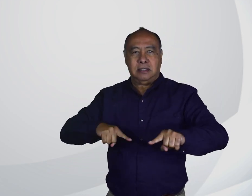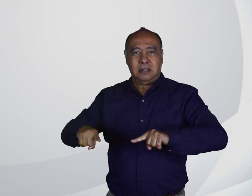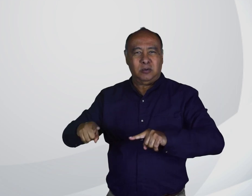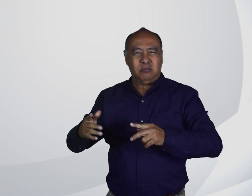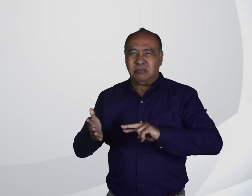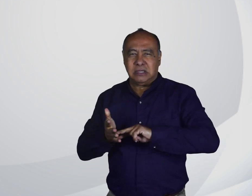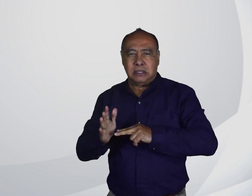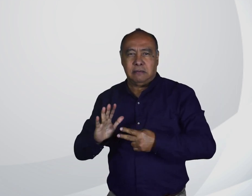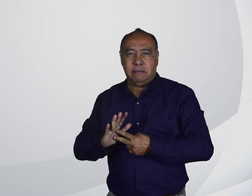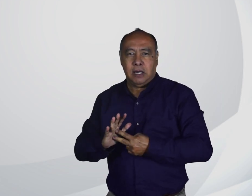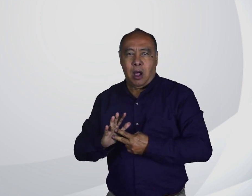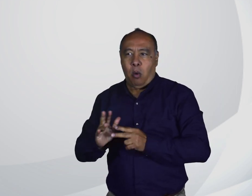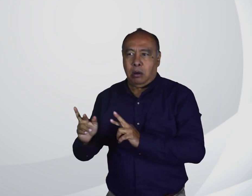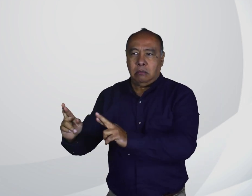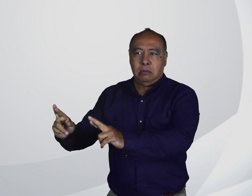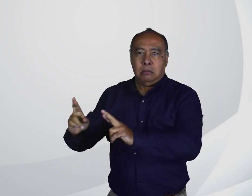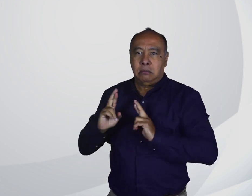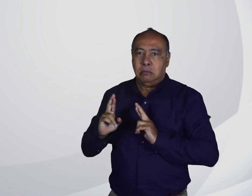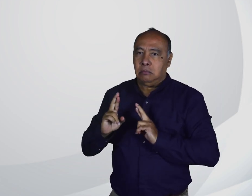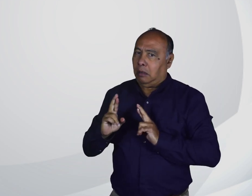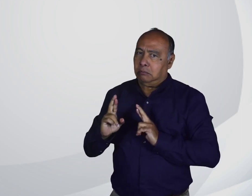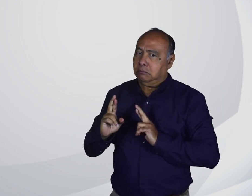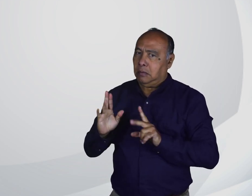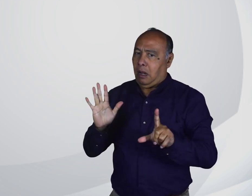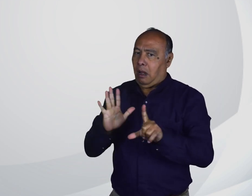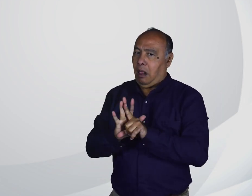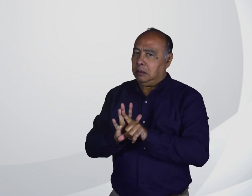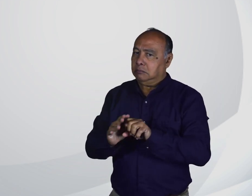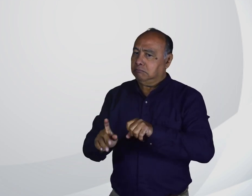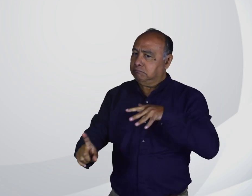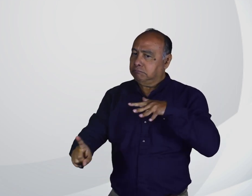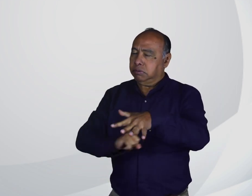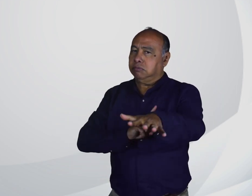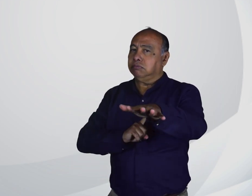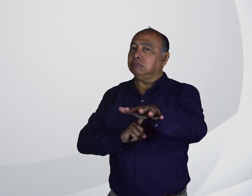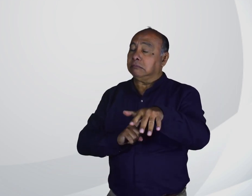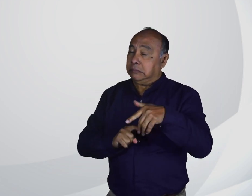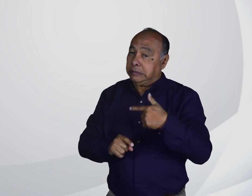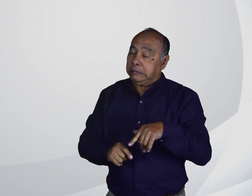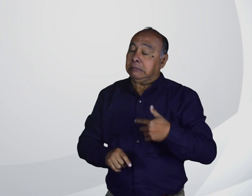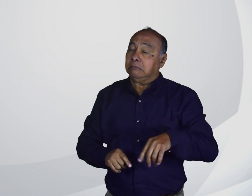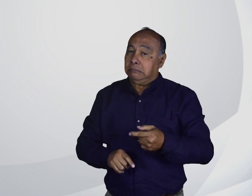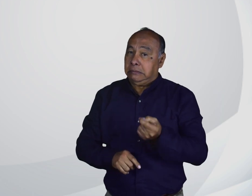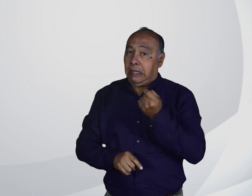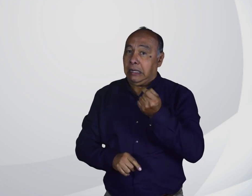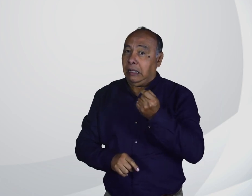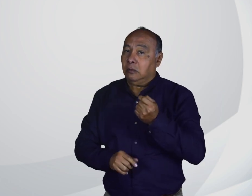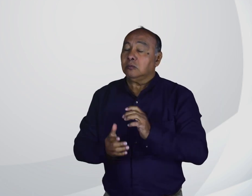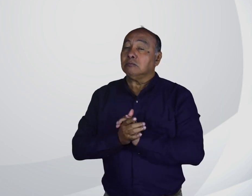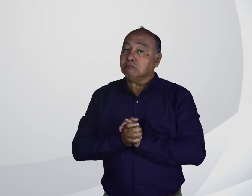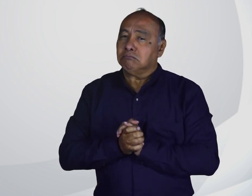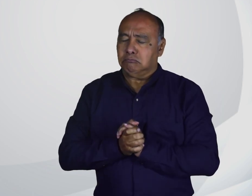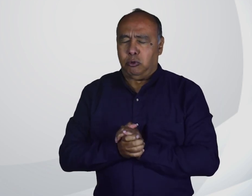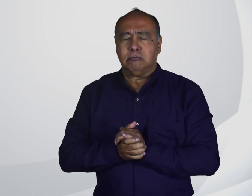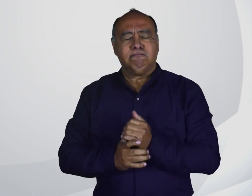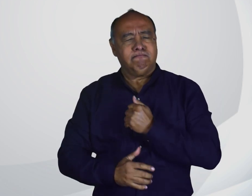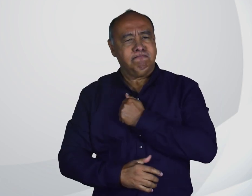administrativo, es decir, se está afectando el cumplimiento de la ley, que es algo muy delicado. Es por eso que hacemos